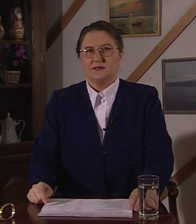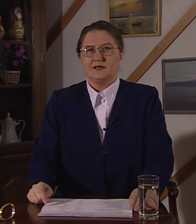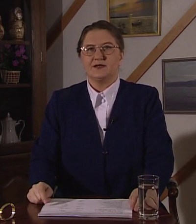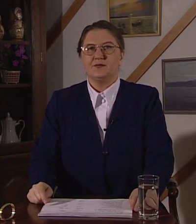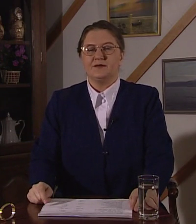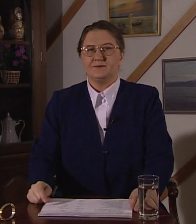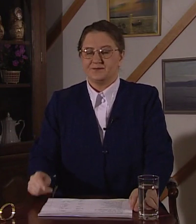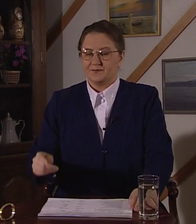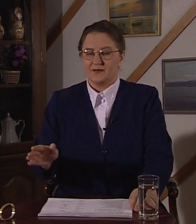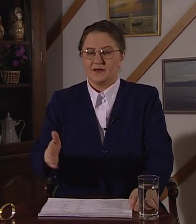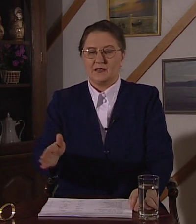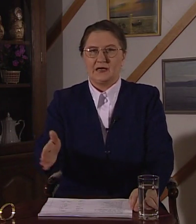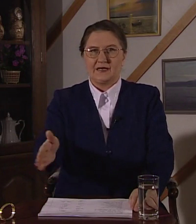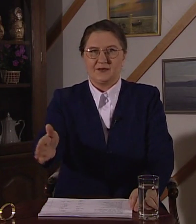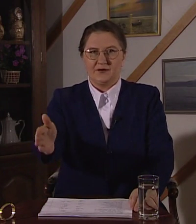Рыба. Рыба.